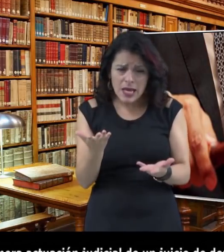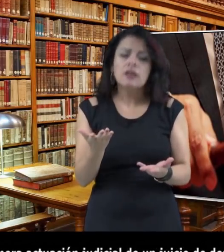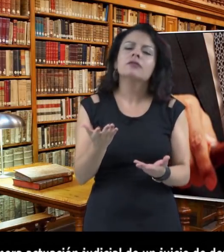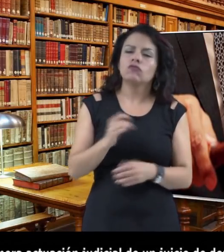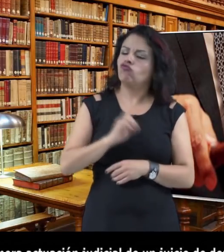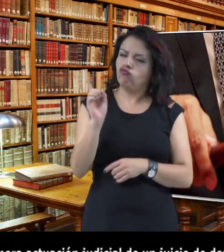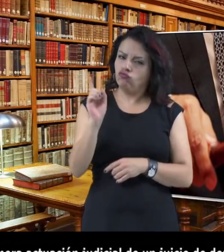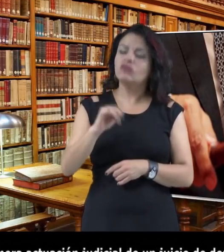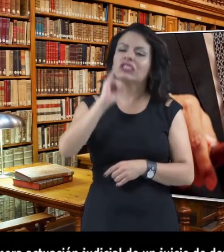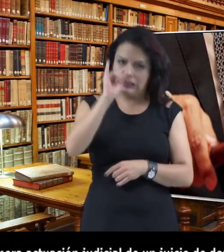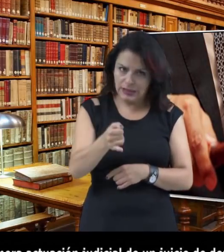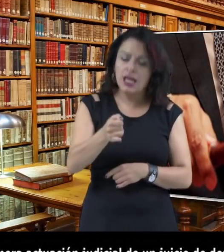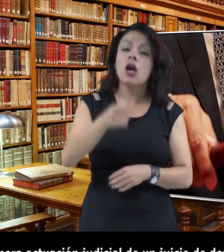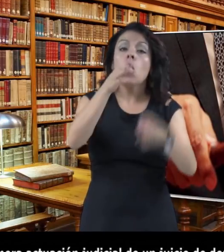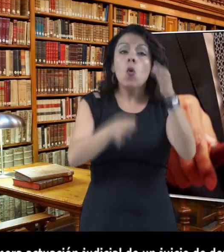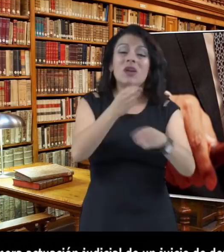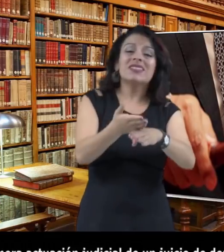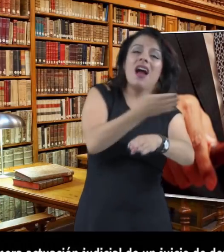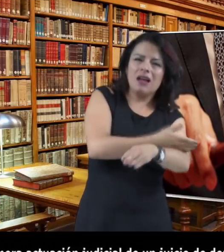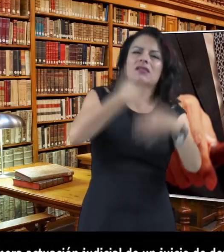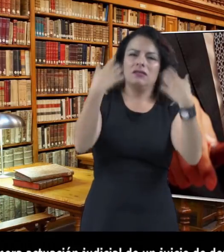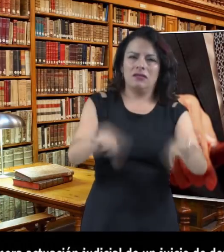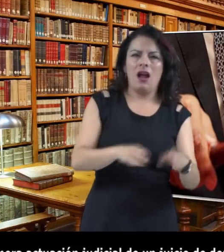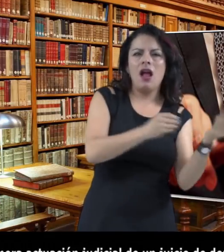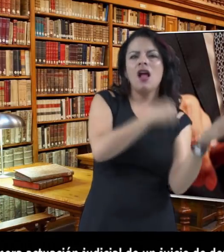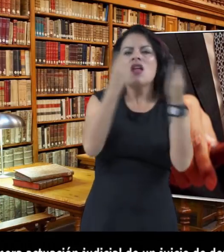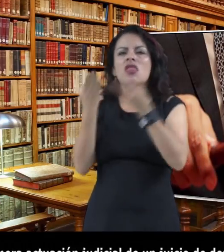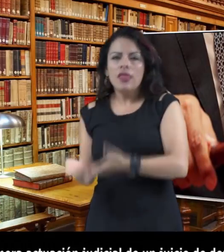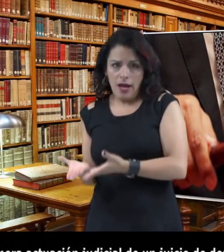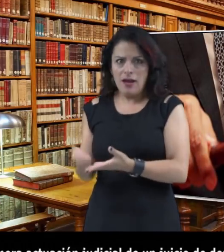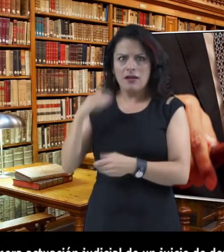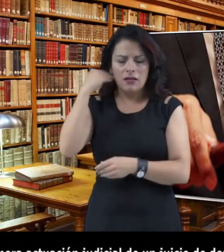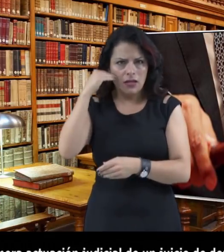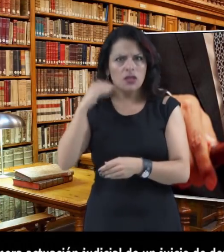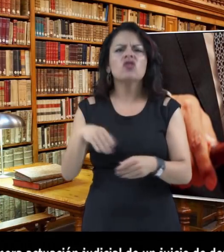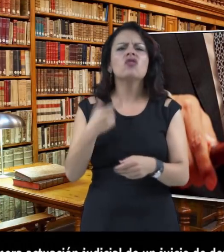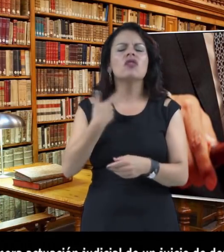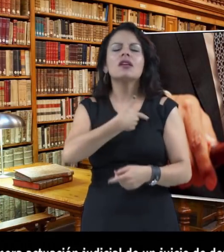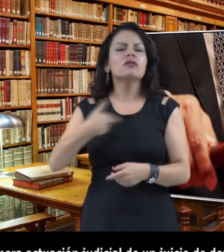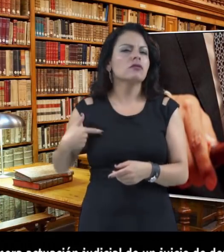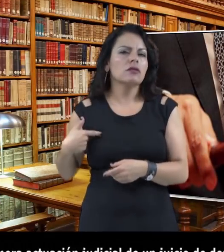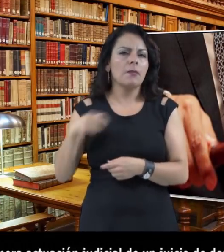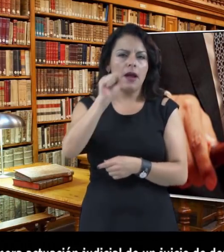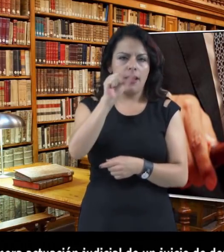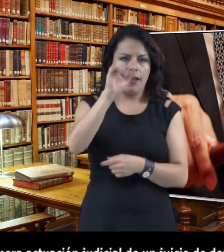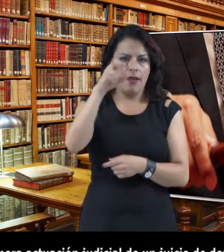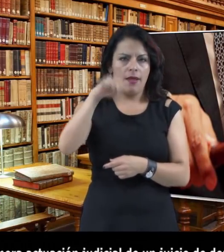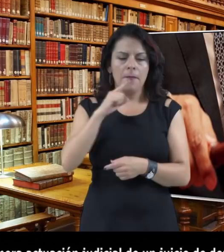No, en la primera actuación judicial de un juicio de derechos de alimentos, el juez determina lo que se llama alimentos provisorios.